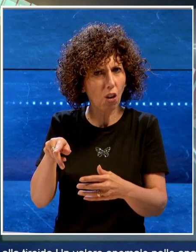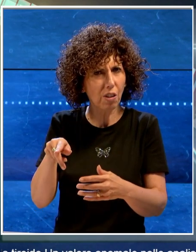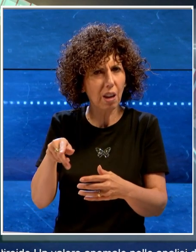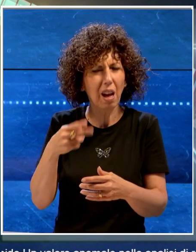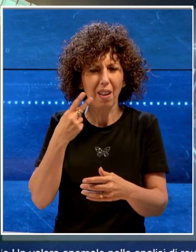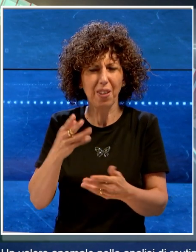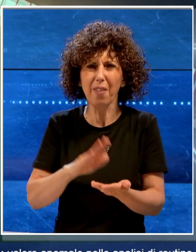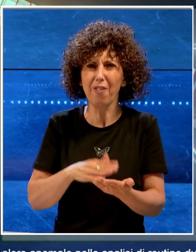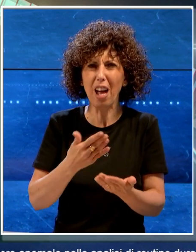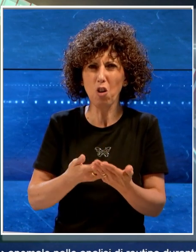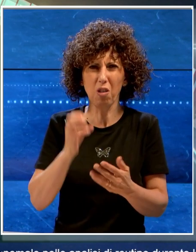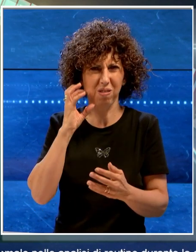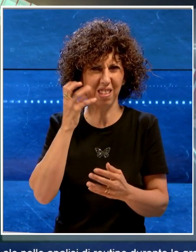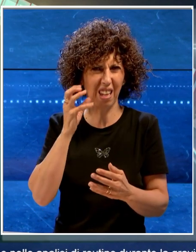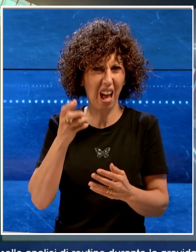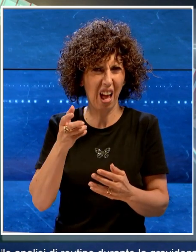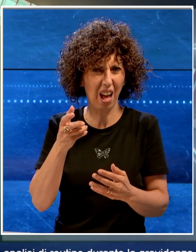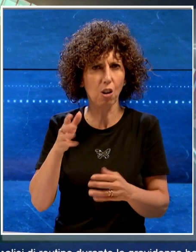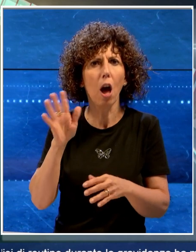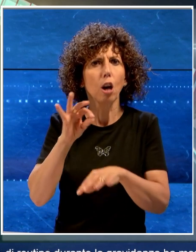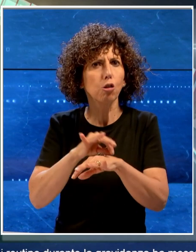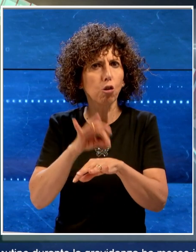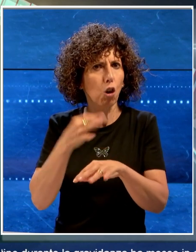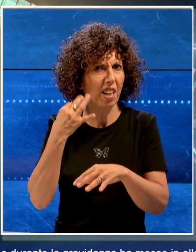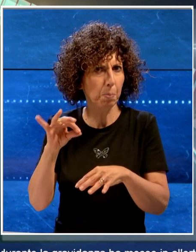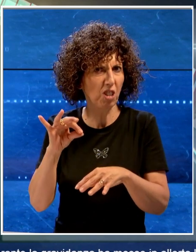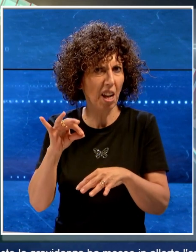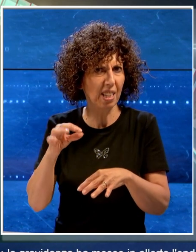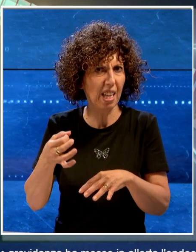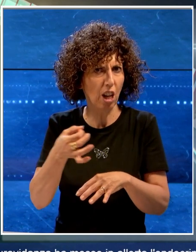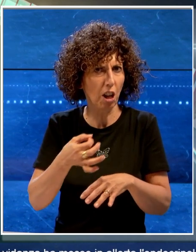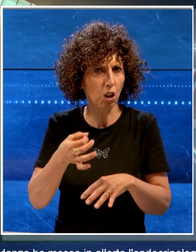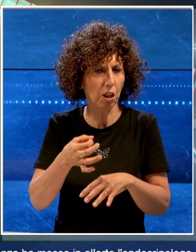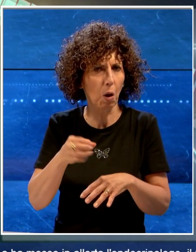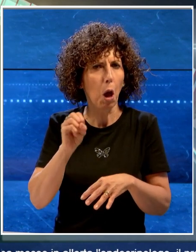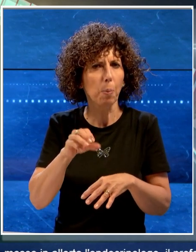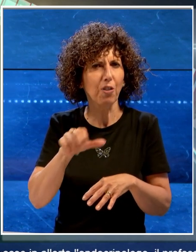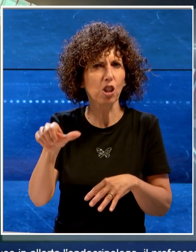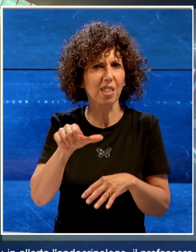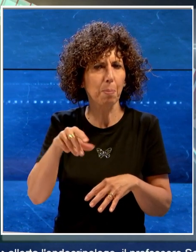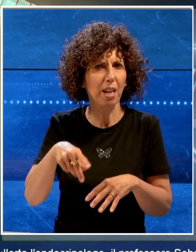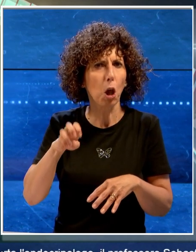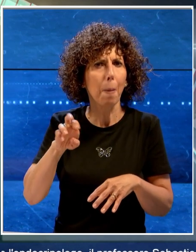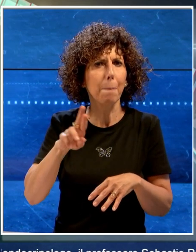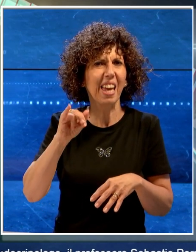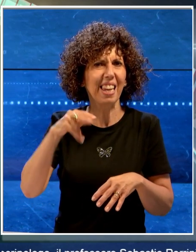la gravidanza ha messo in allerta l'endocrinologo, il professore Sebastio Perrini.